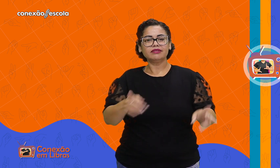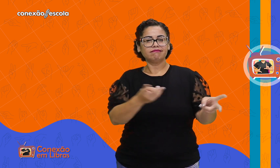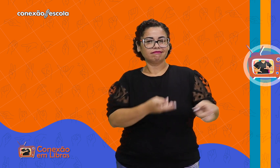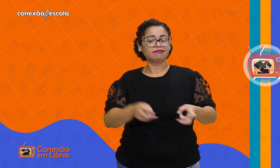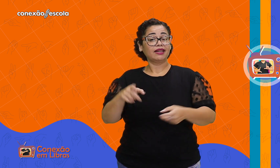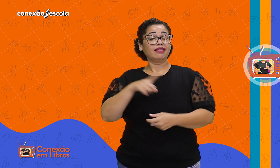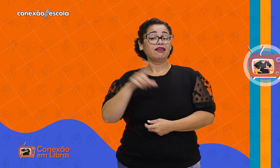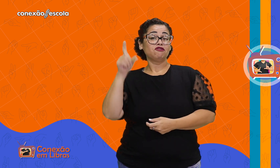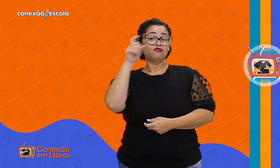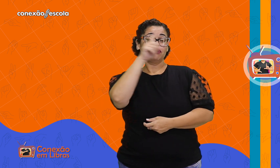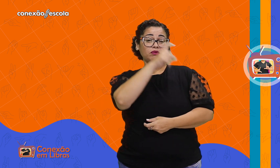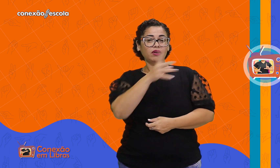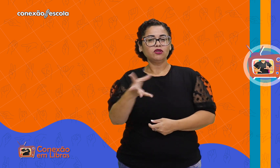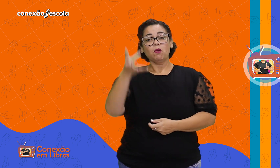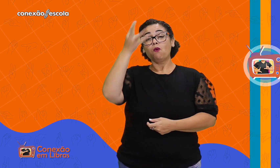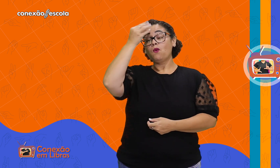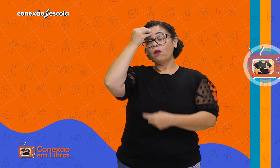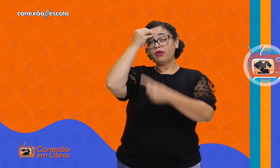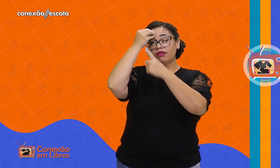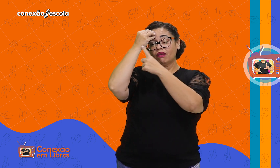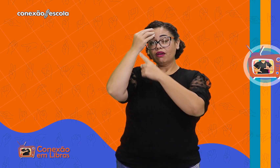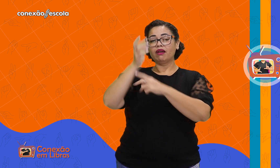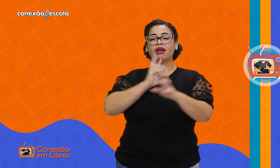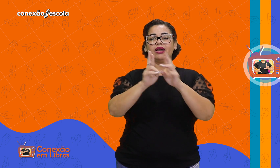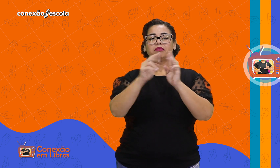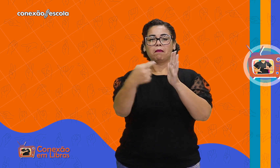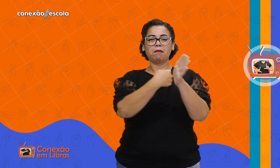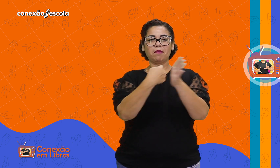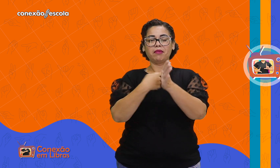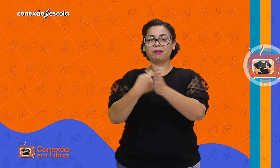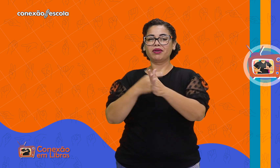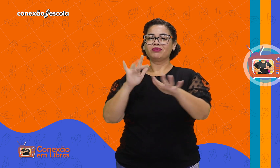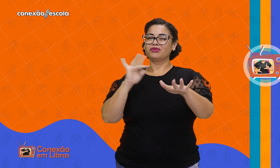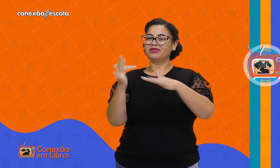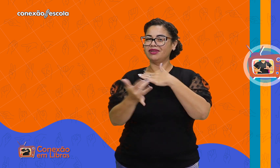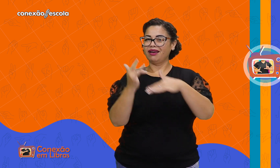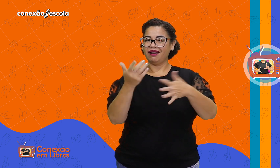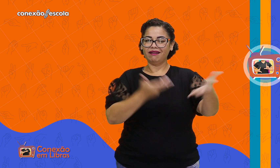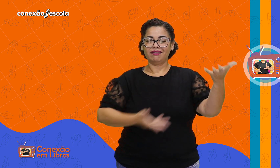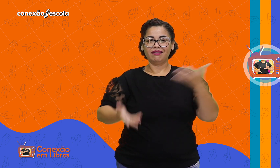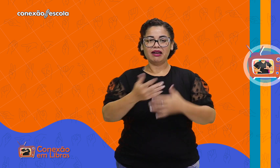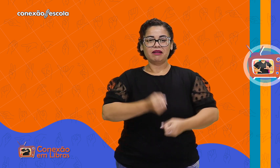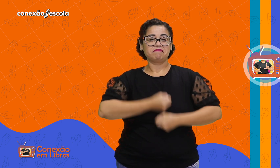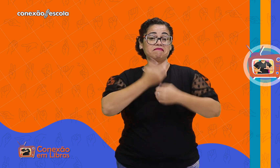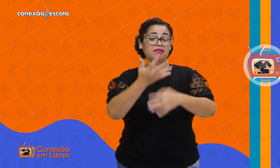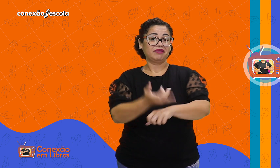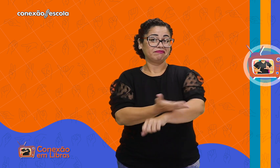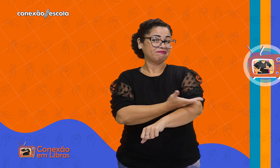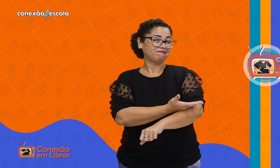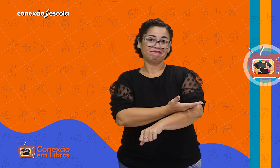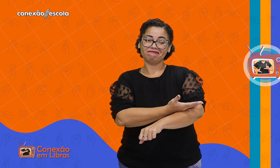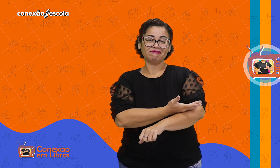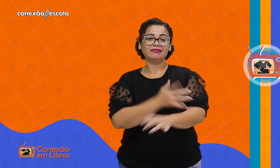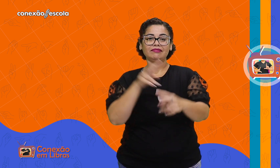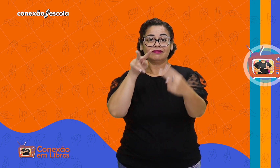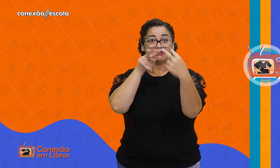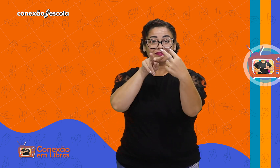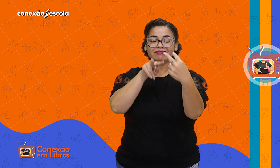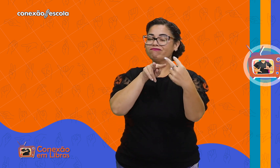Indivíduos autistas podem ter dificuldades em compreender e responder a pistas sociais, expressar emoções e